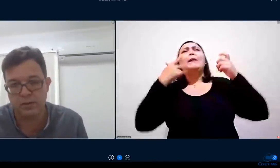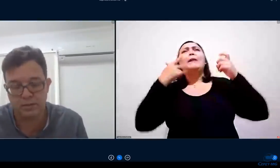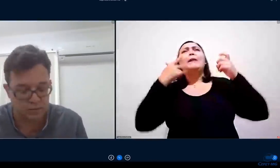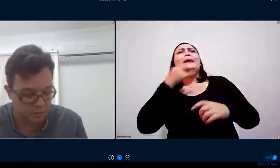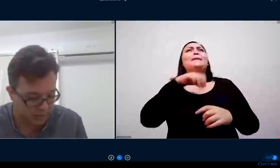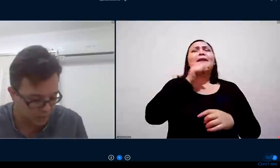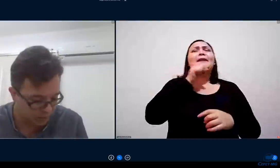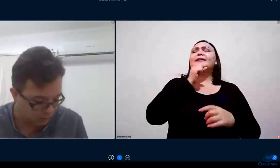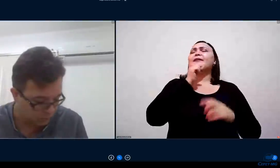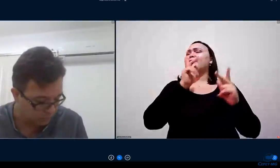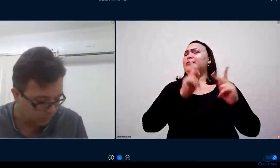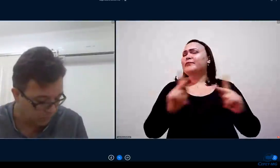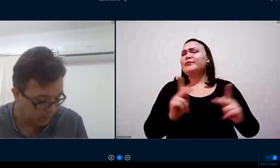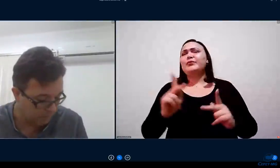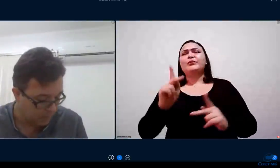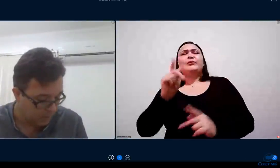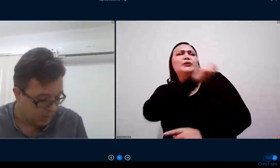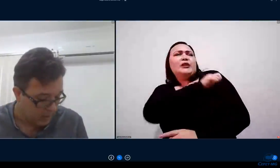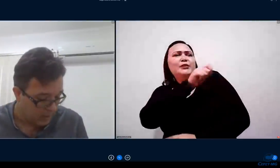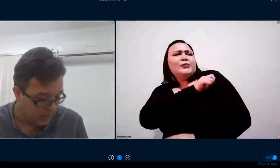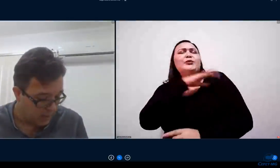professores e técnicos administrativos